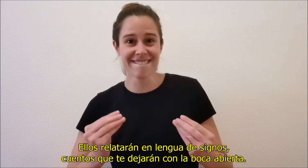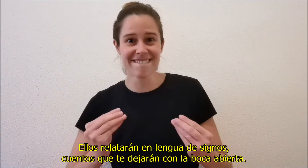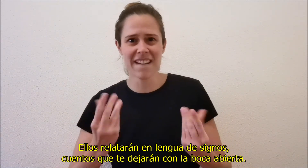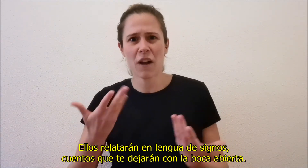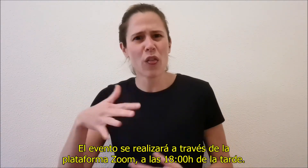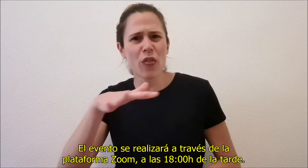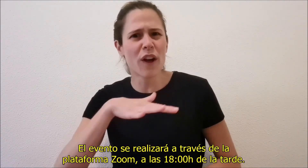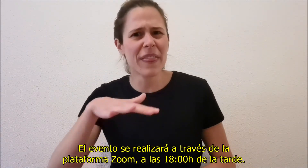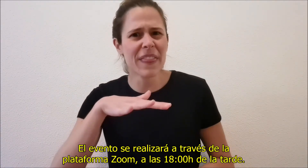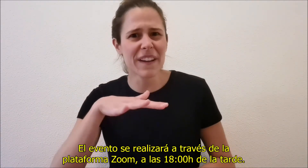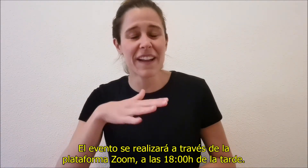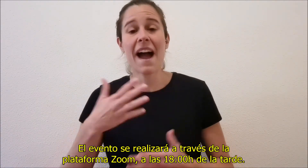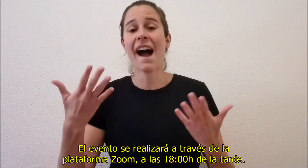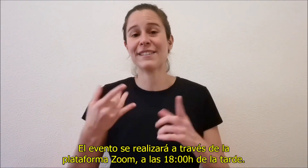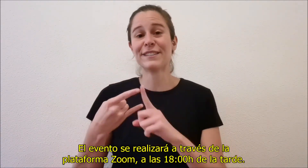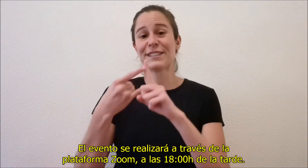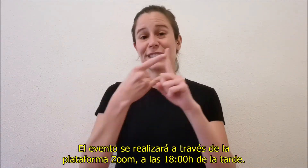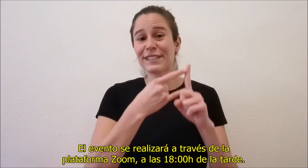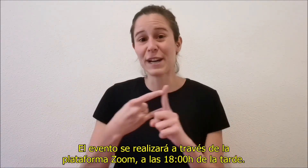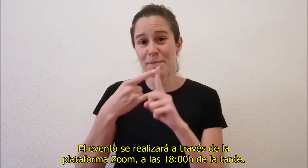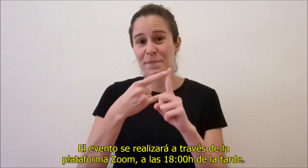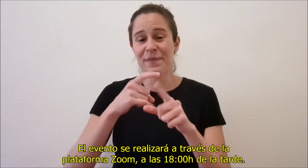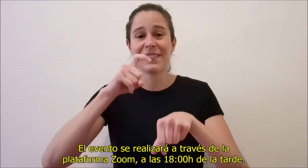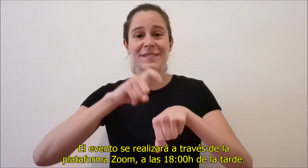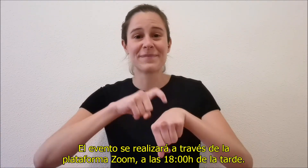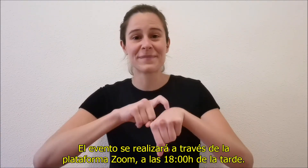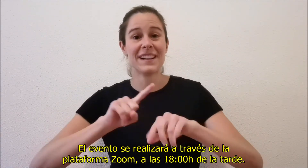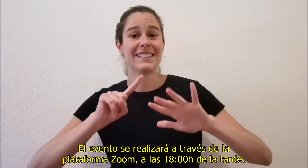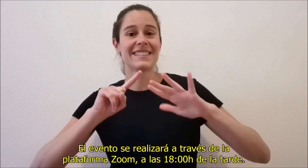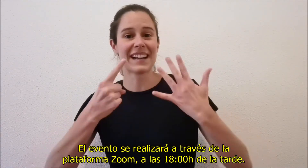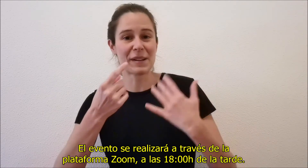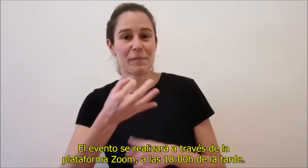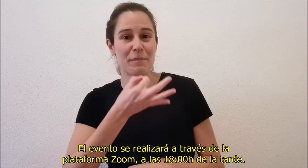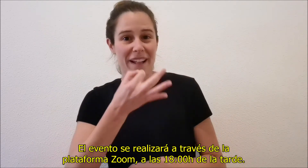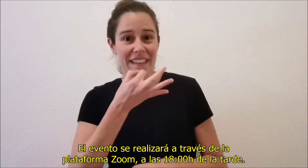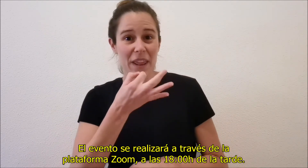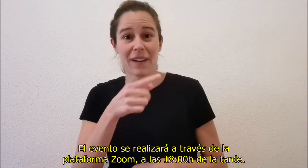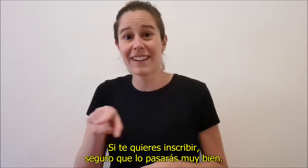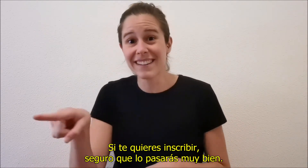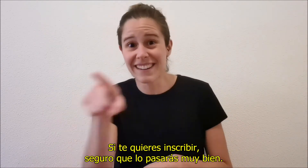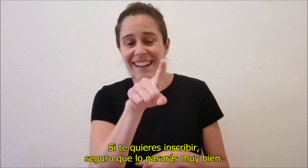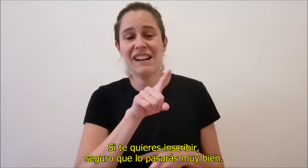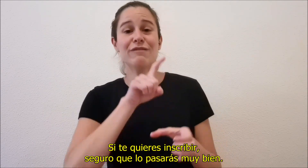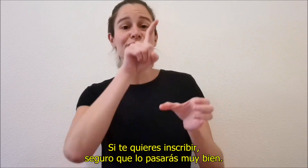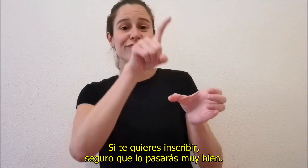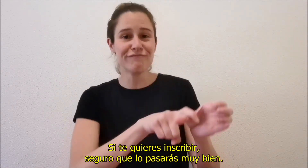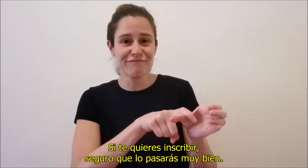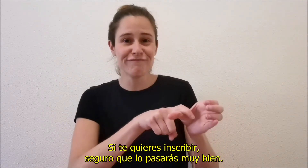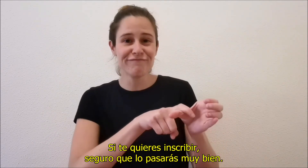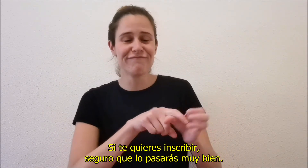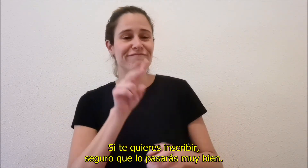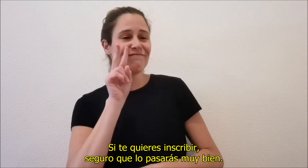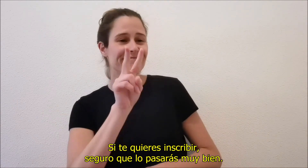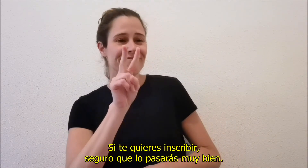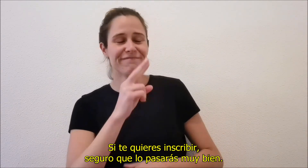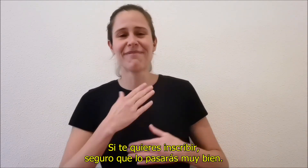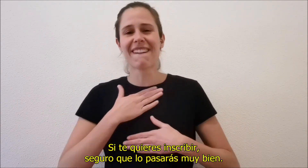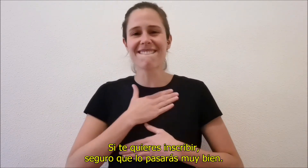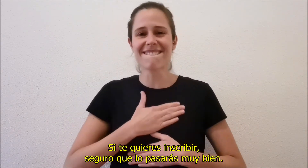El evento se realizará a través de la plataforma Zoom a las 6 de la tarde. Si te quieres inscribir, seguro